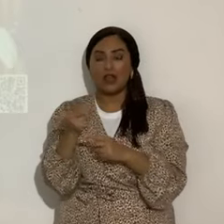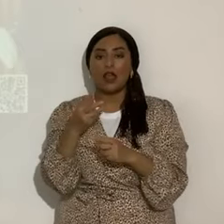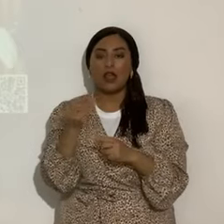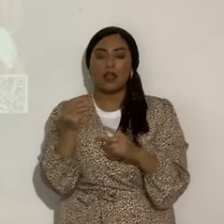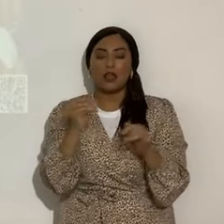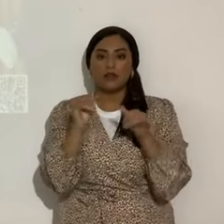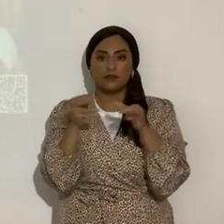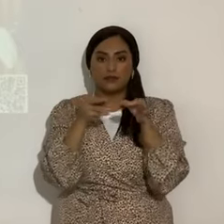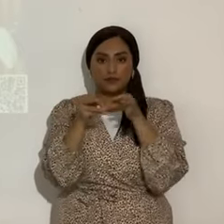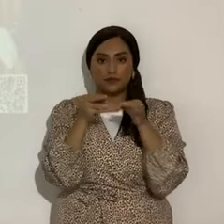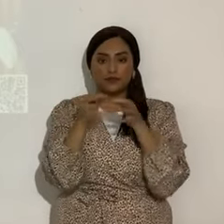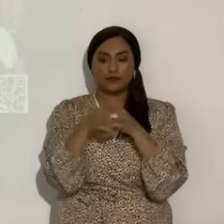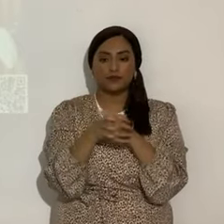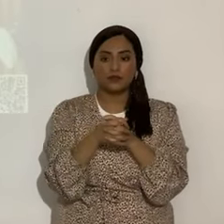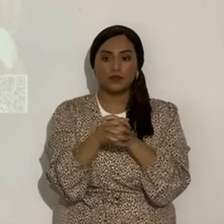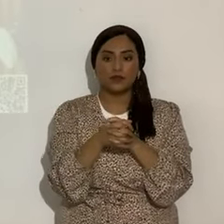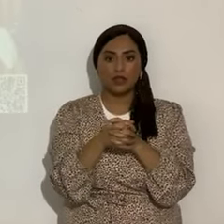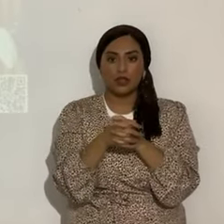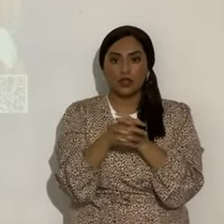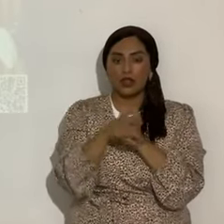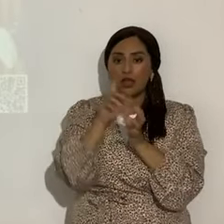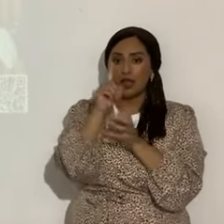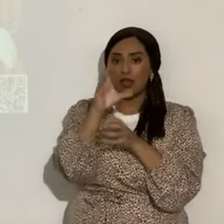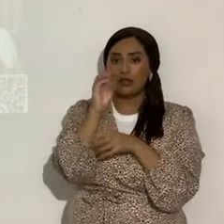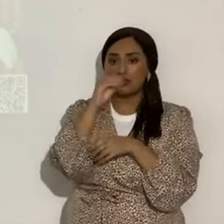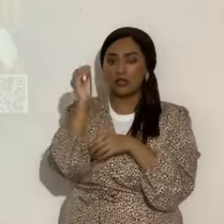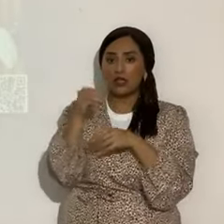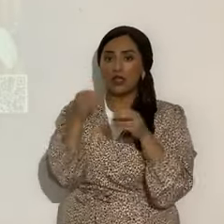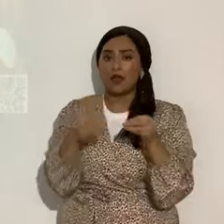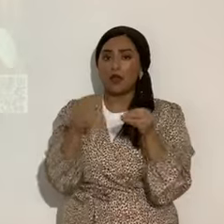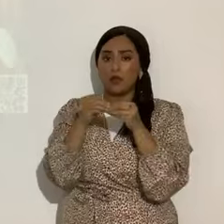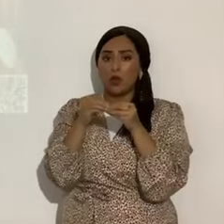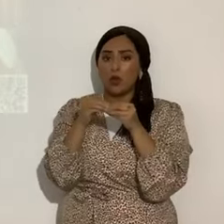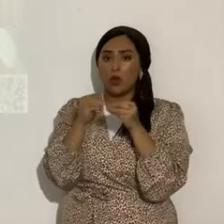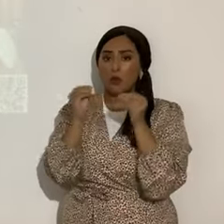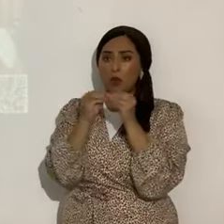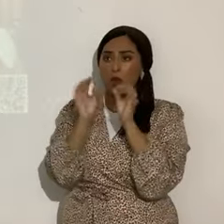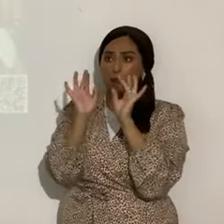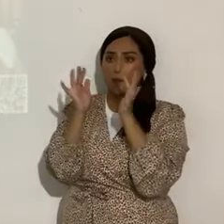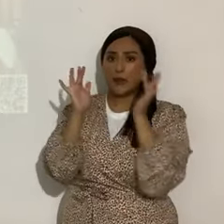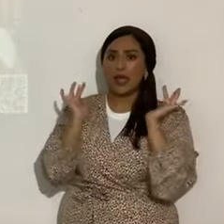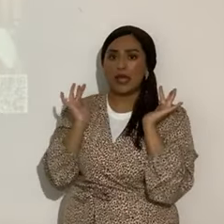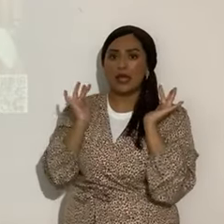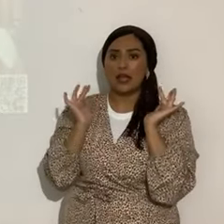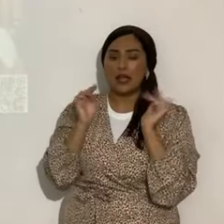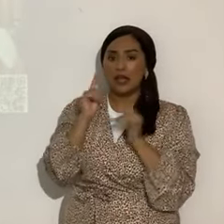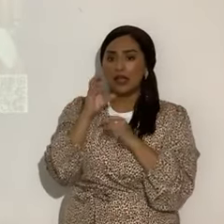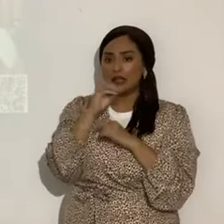ministré que va a ser 100 veces más que el cometa verde, más brillante, perdón, más brillante.